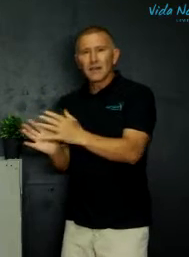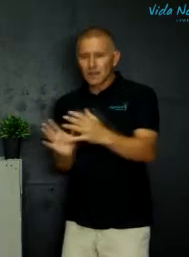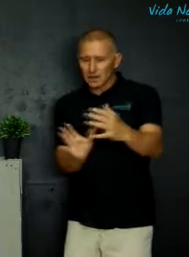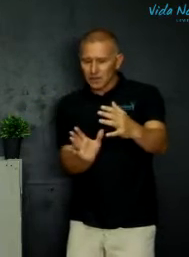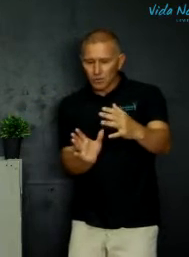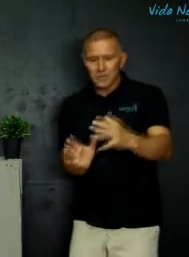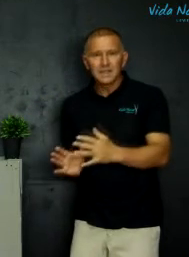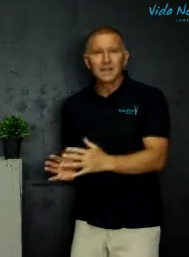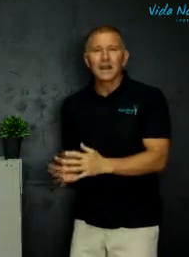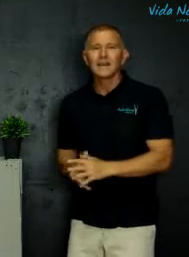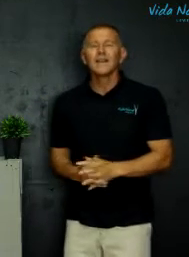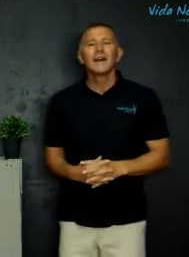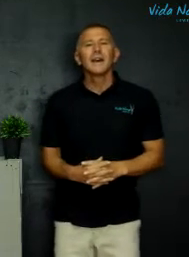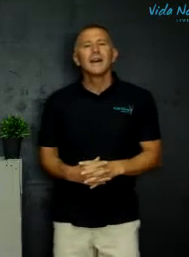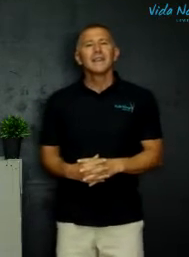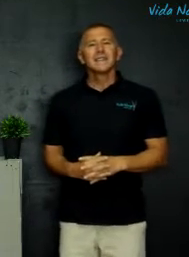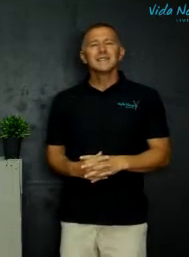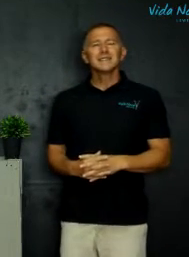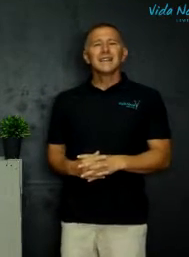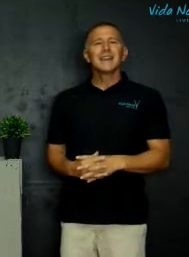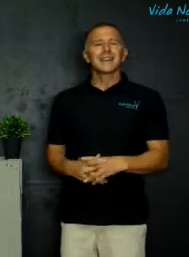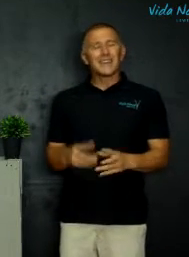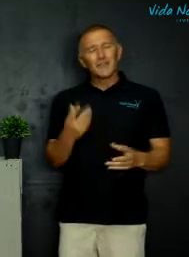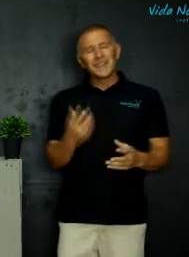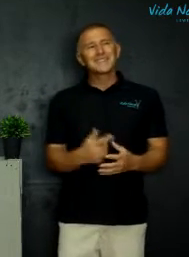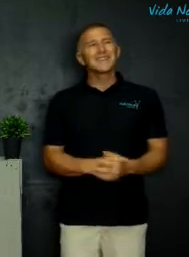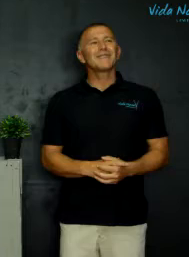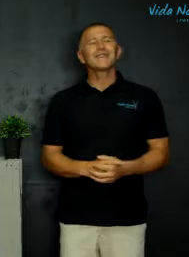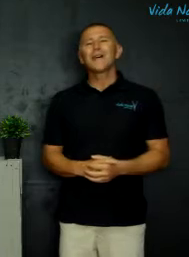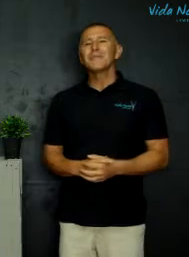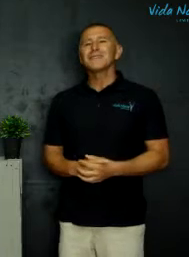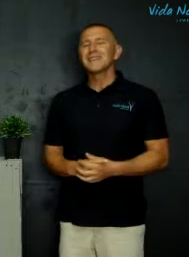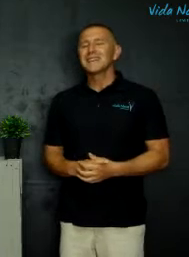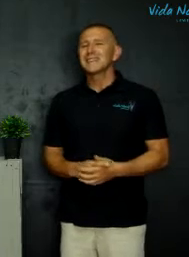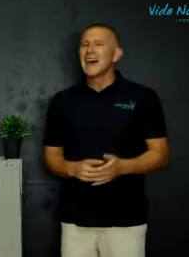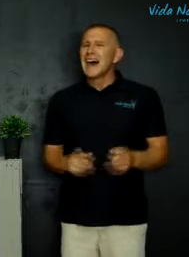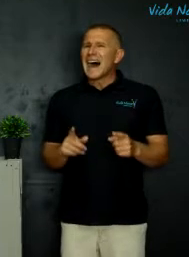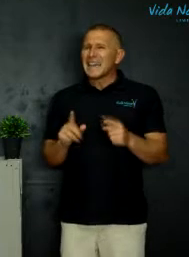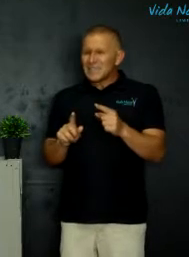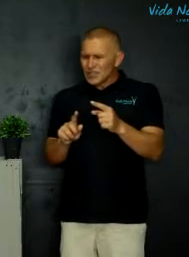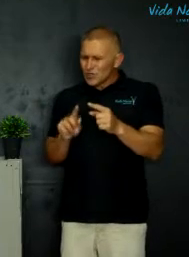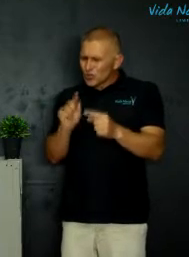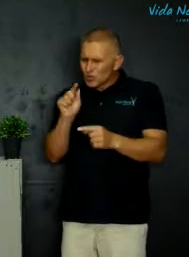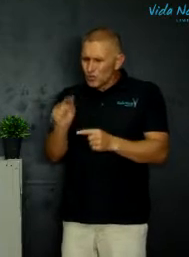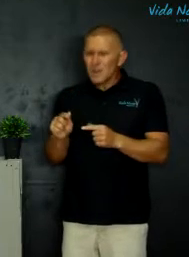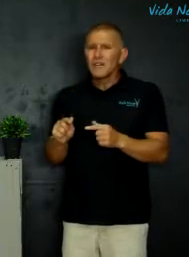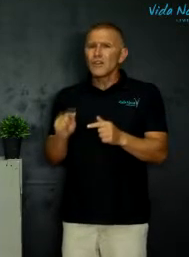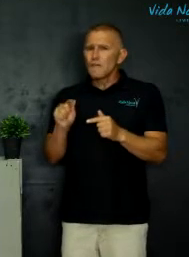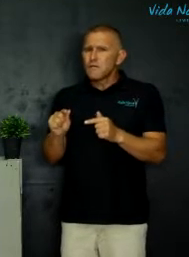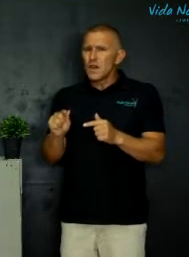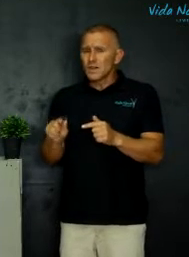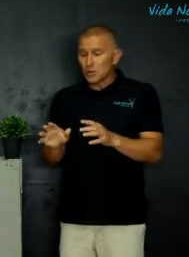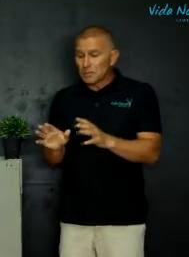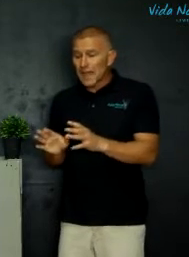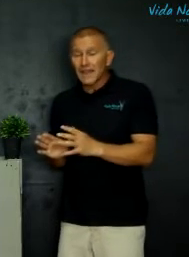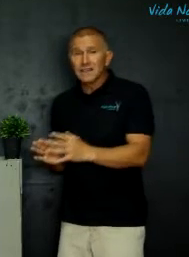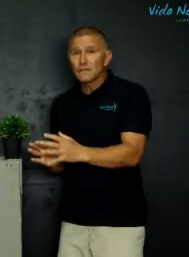afrug om te denk aan Jesus leering een van die eerste dinge wat al my gesê het is hy is nie so gefokus op technische